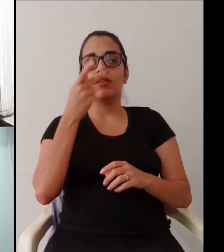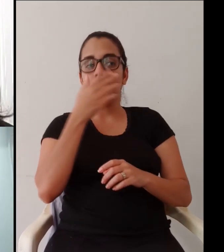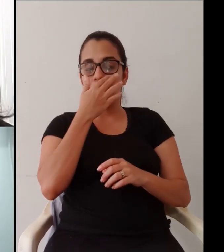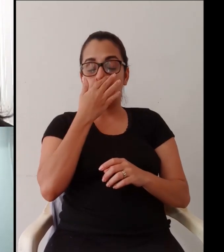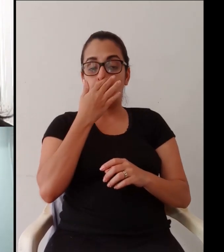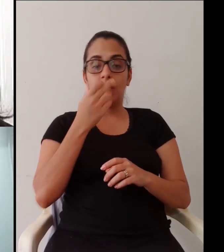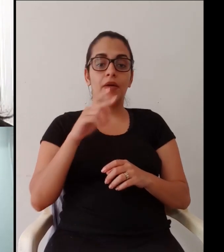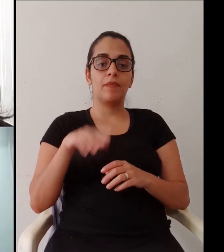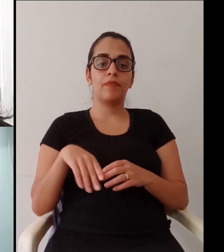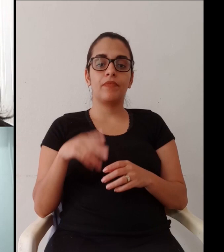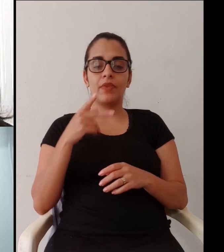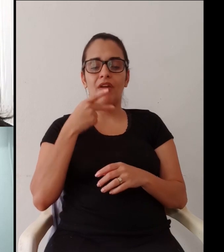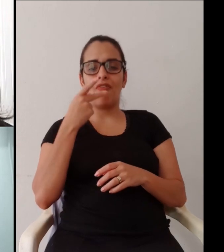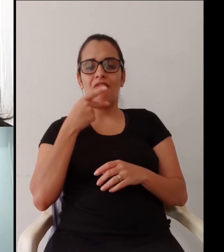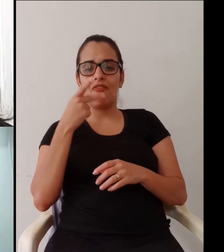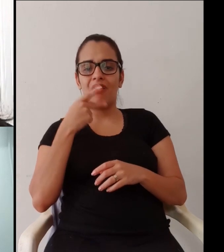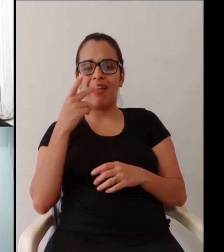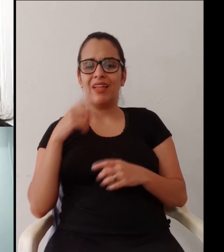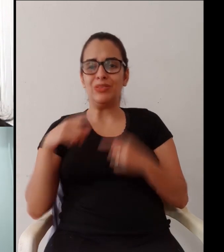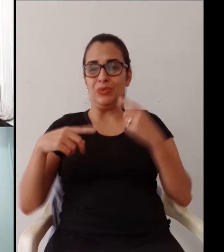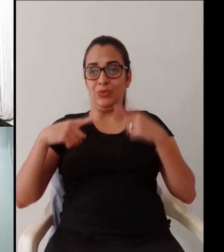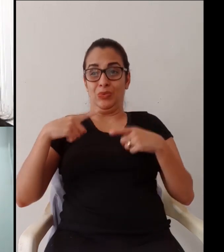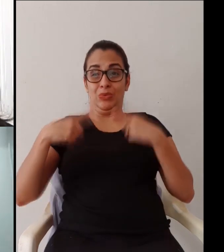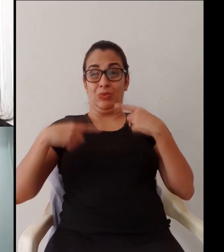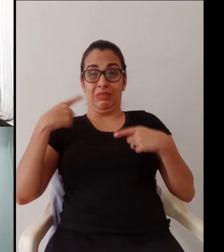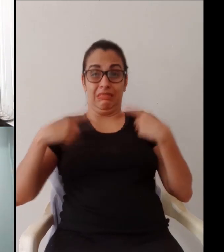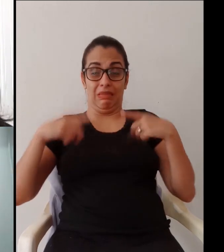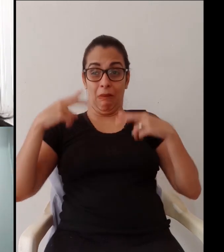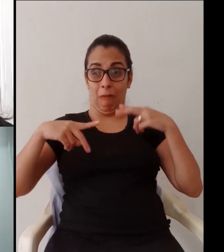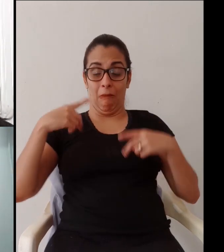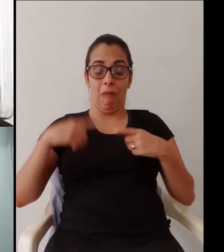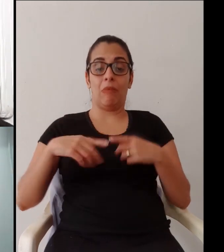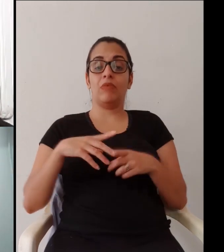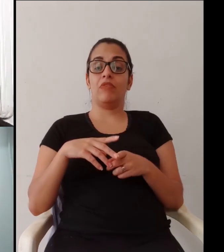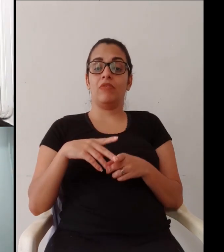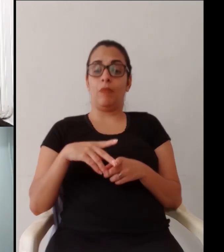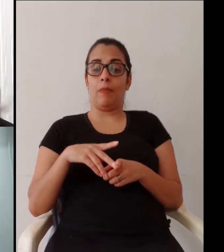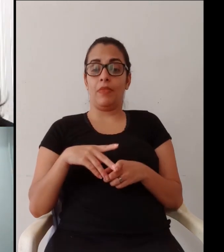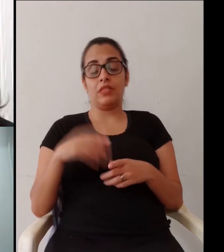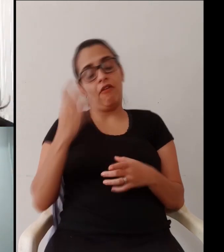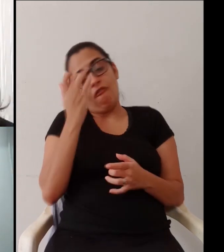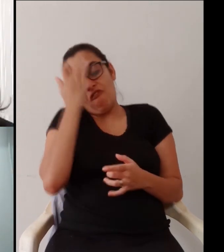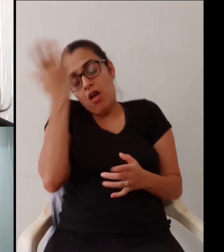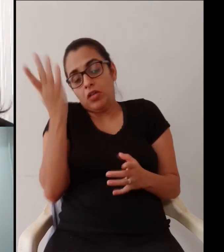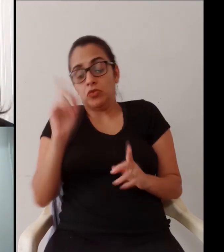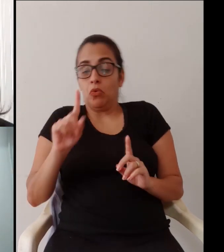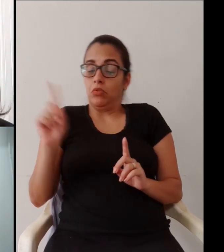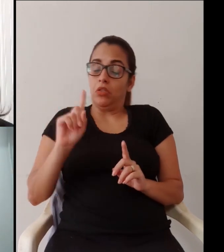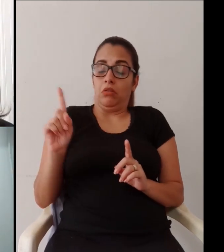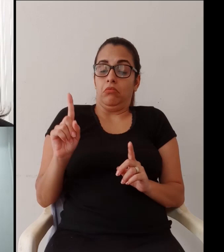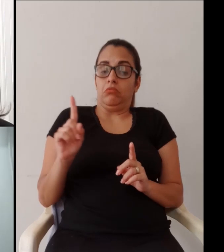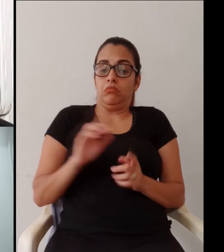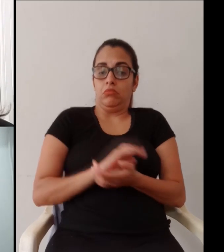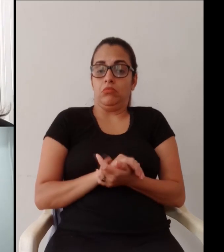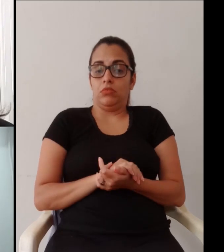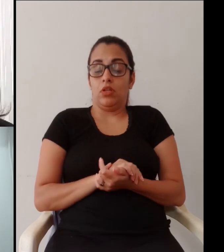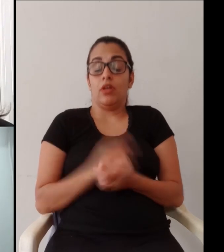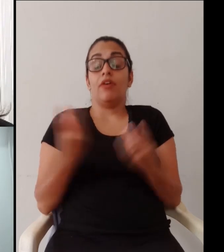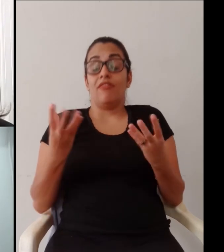Eu estou muito feliz. Então, eu continuo falando, Dani, enquanto tem os corações, tá? E aí, eu falei da polêmica aí,